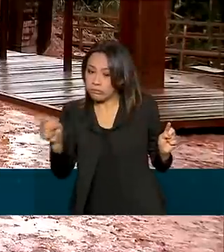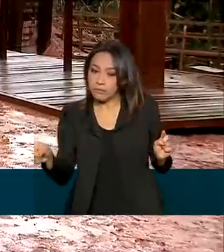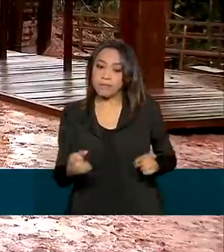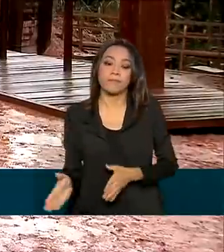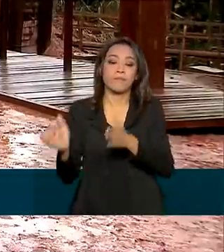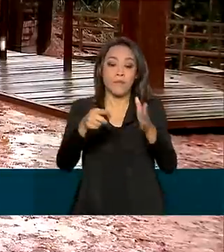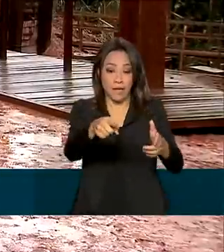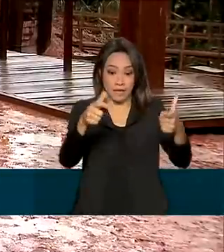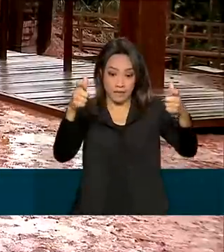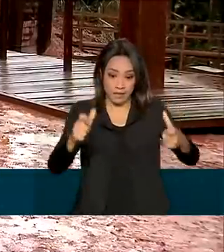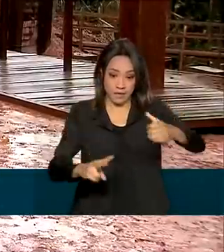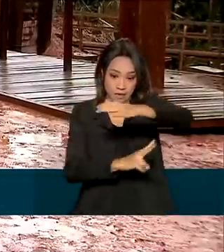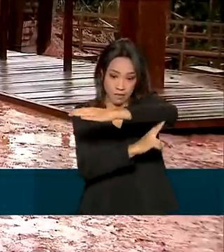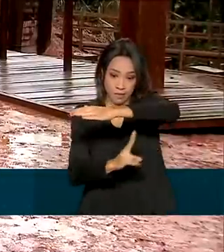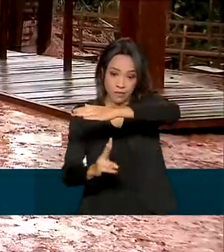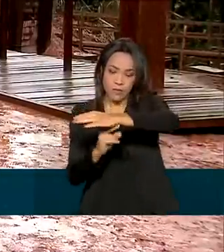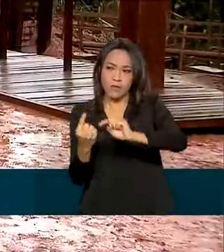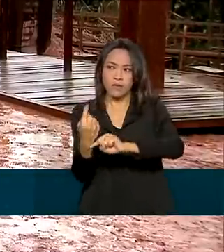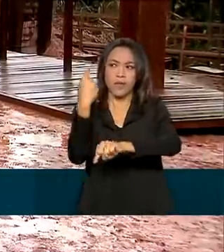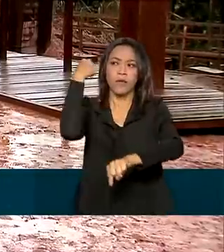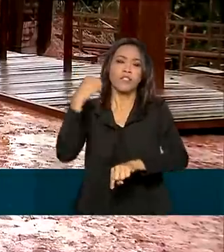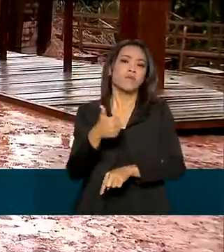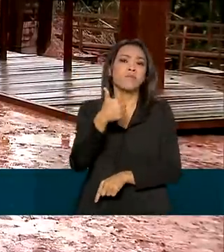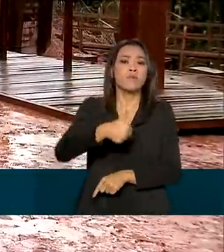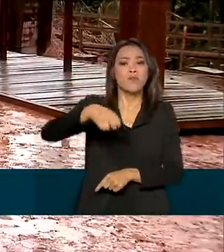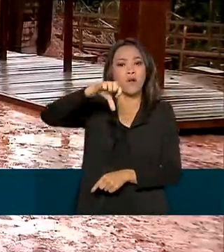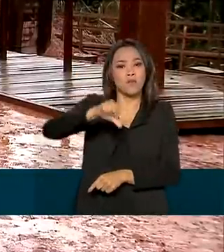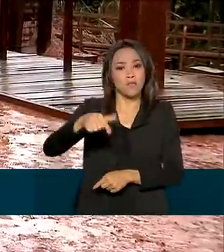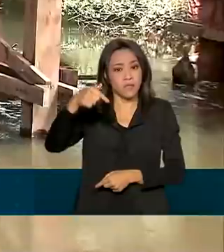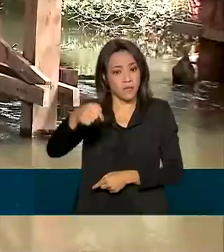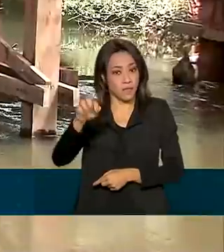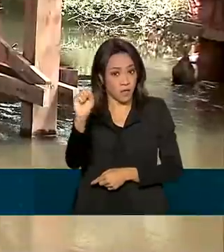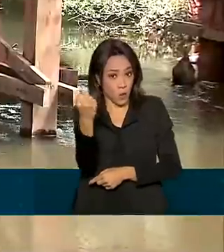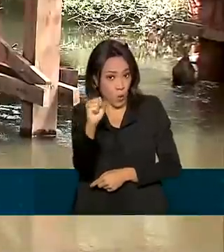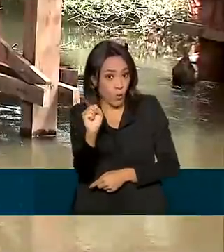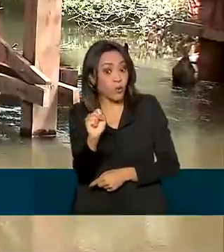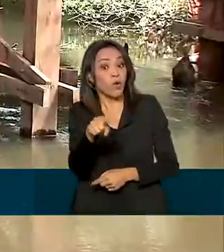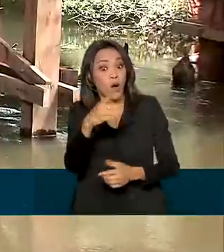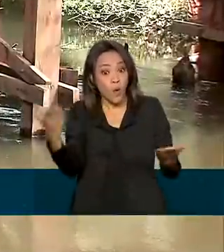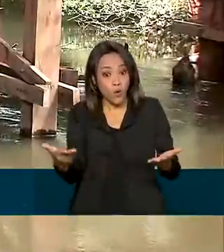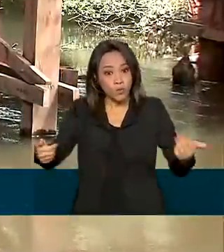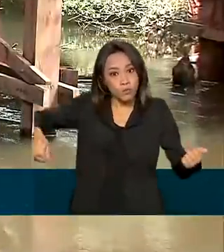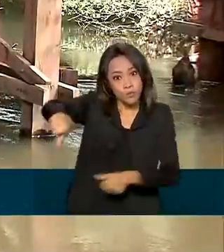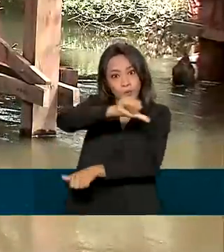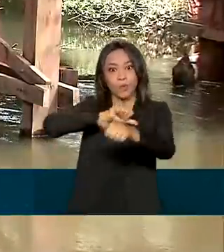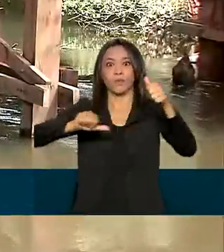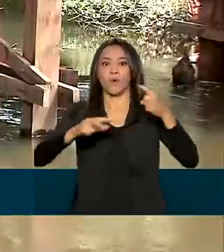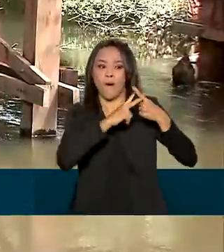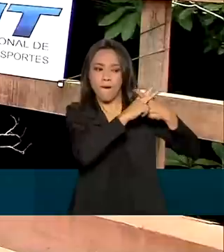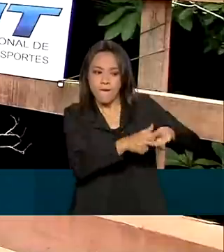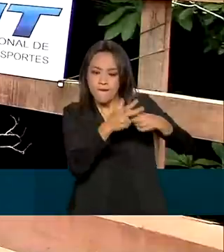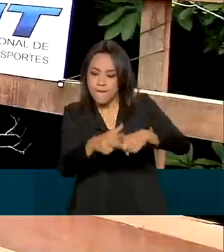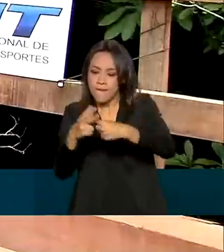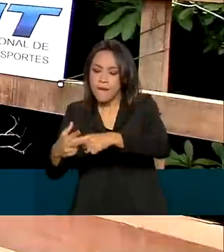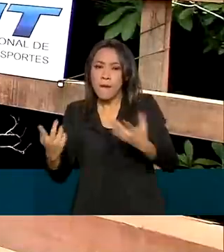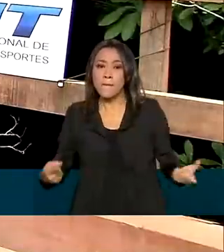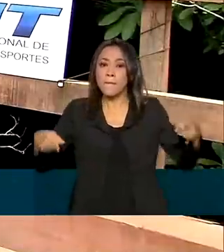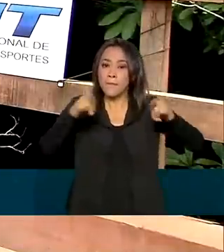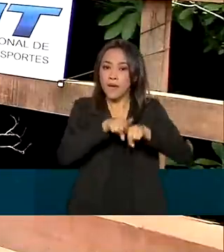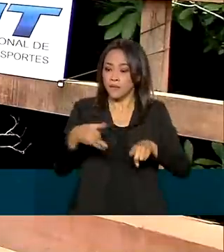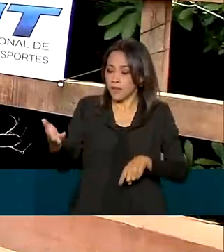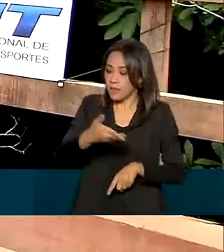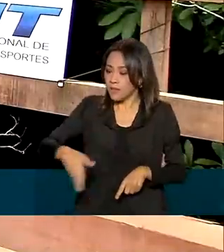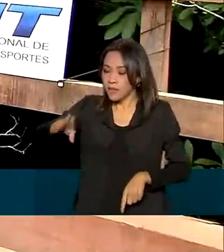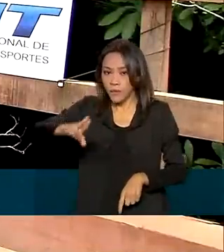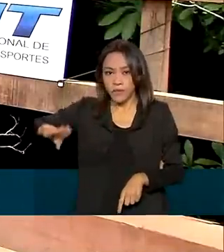A estrutura, existente desde 1978, foi totalmente refeita. Numa parceria entre o